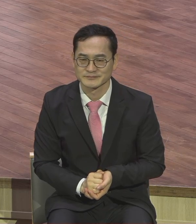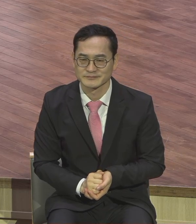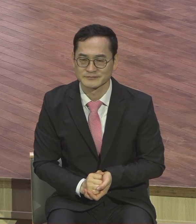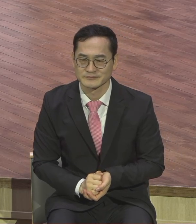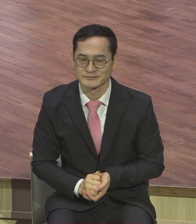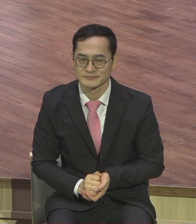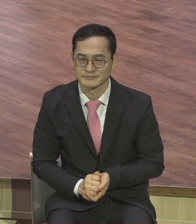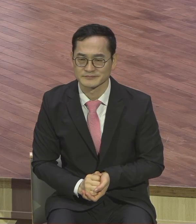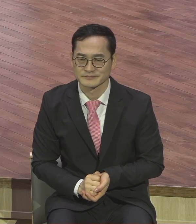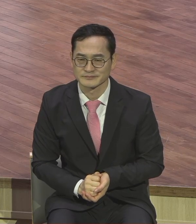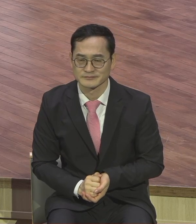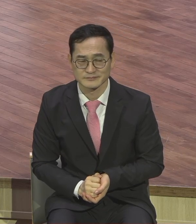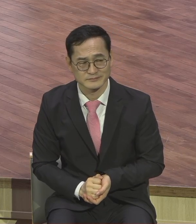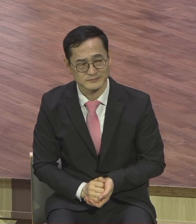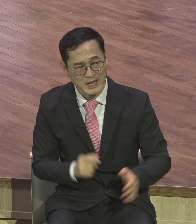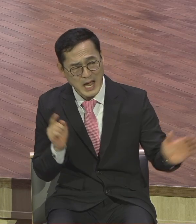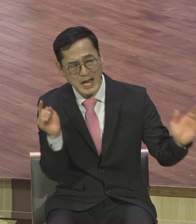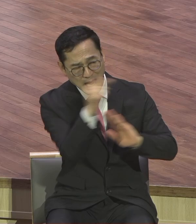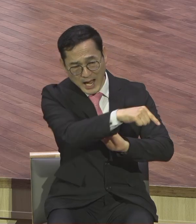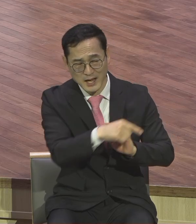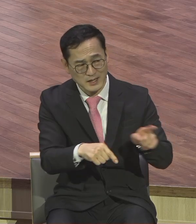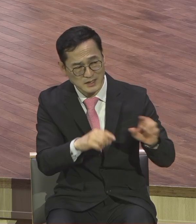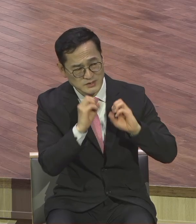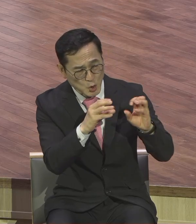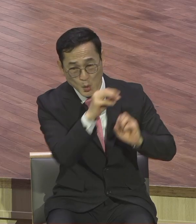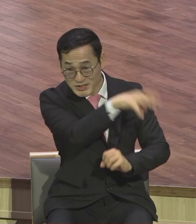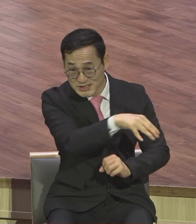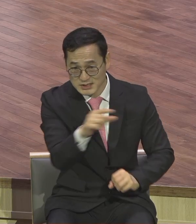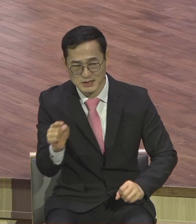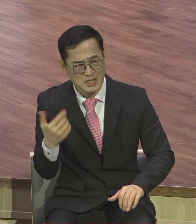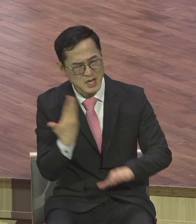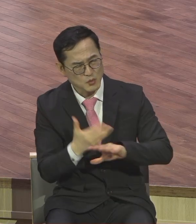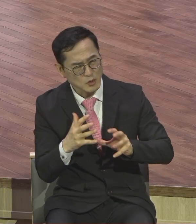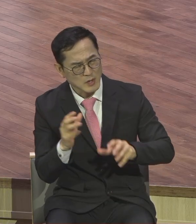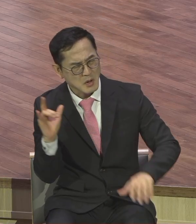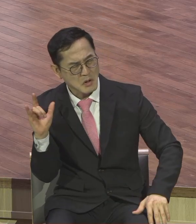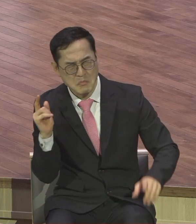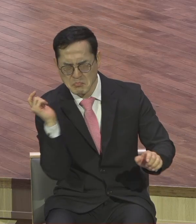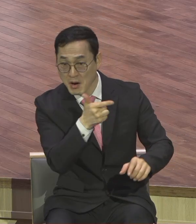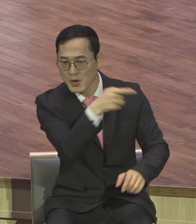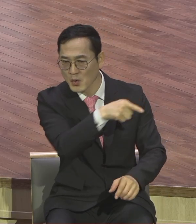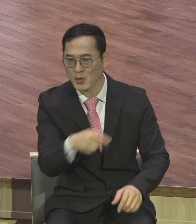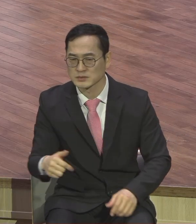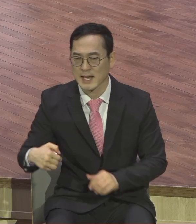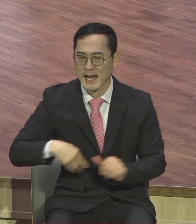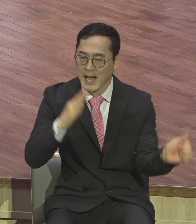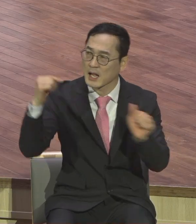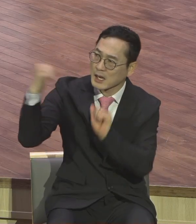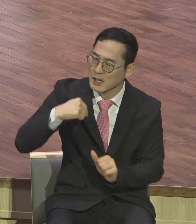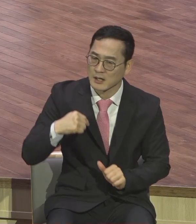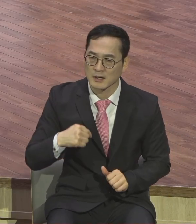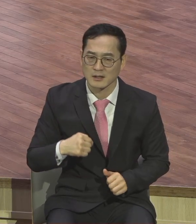가본죽도 못해 신앙 때는 원래 신학 같은 거 안 합니다 목사들 너무 삶이 처참한 걸 봤기 때문에 안 해요 그런 거